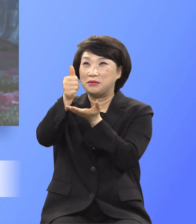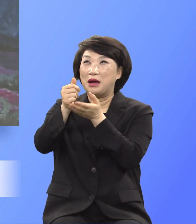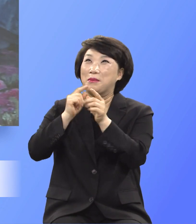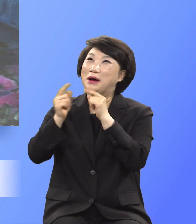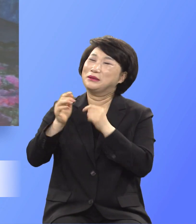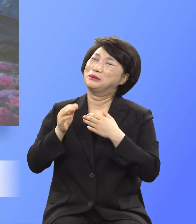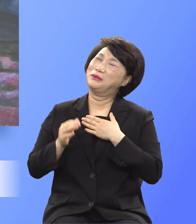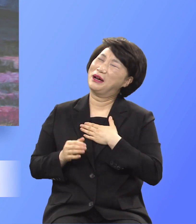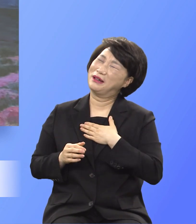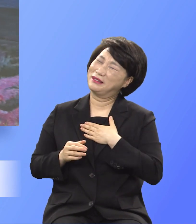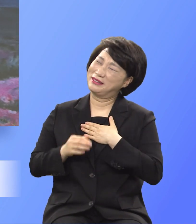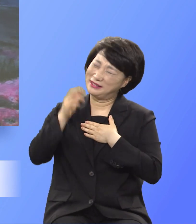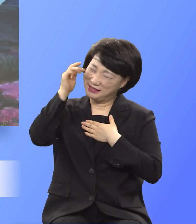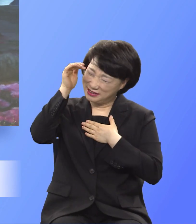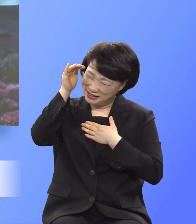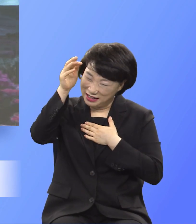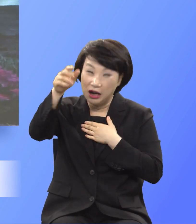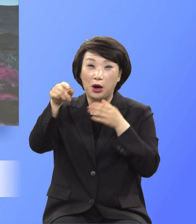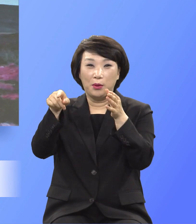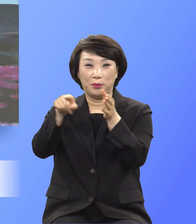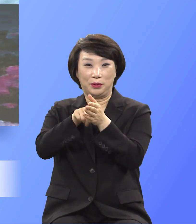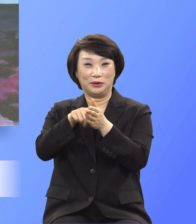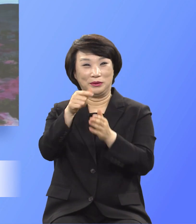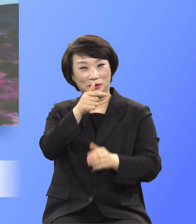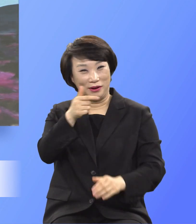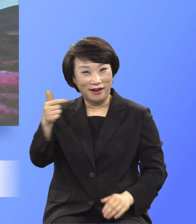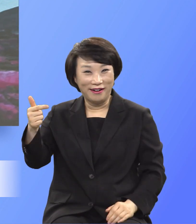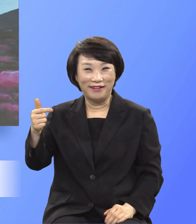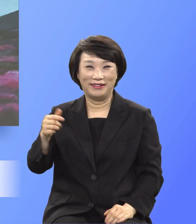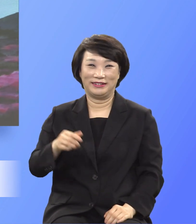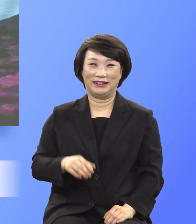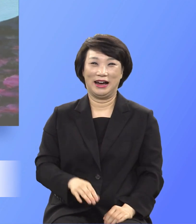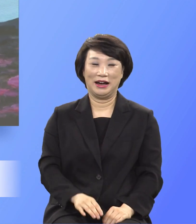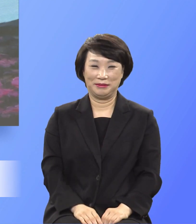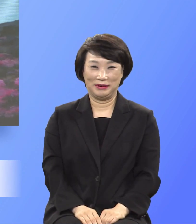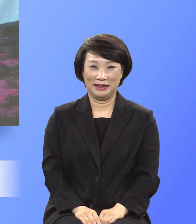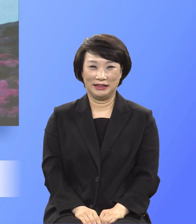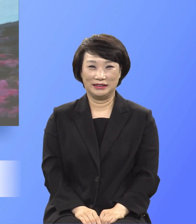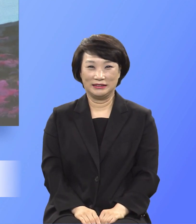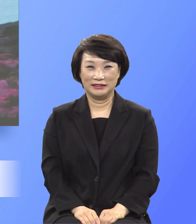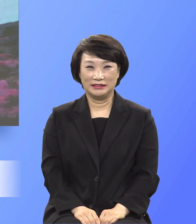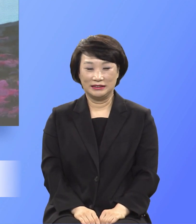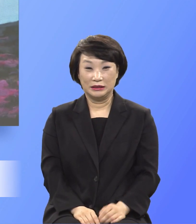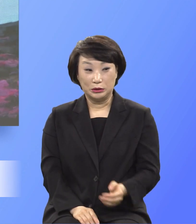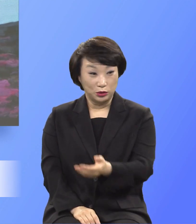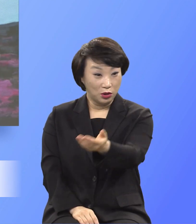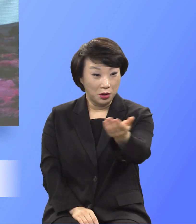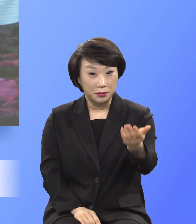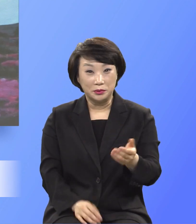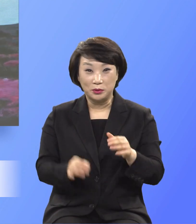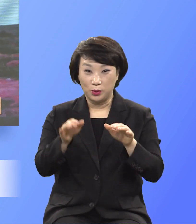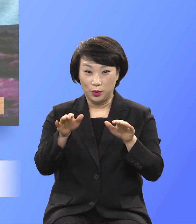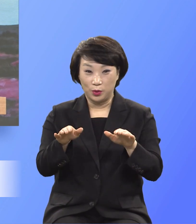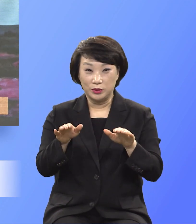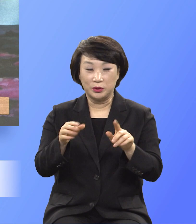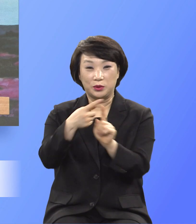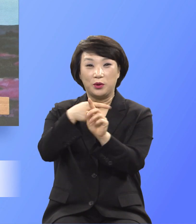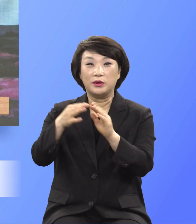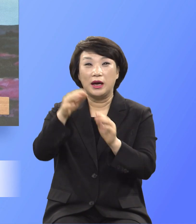믿어질 수가 없습니다. 여러분들이 오늘 교회에 나온 것도